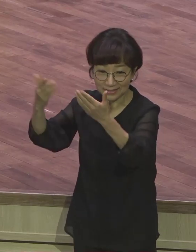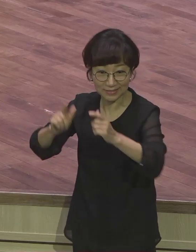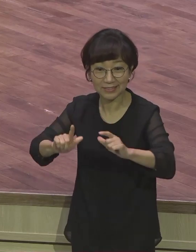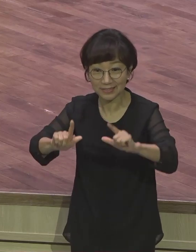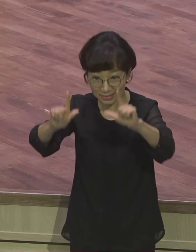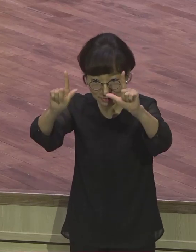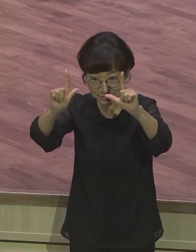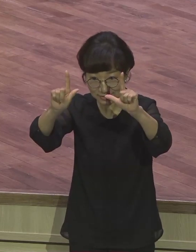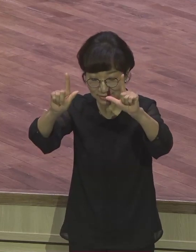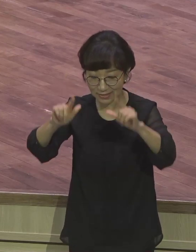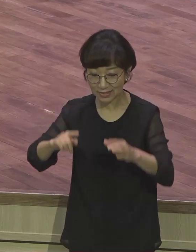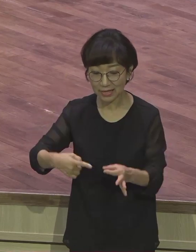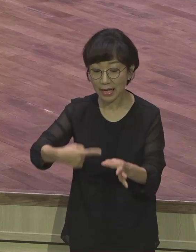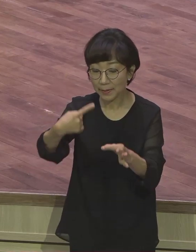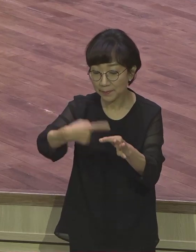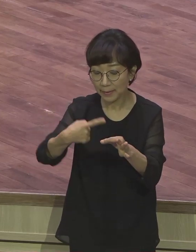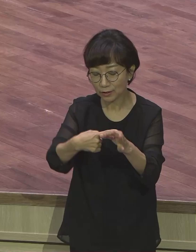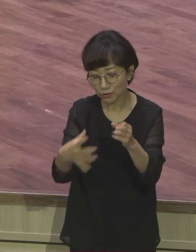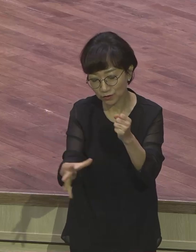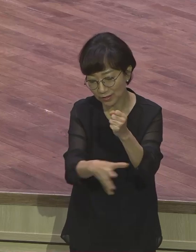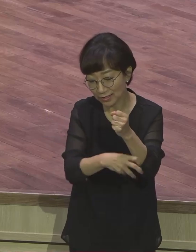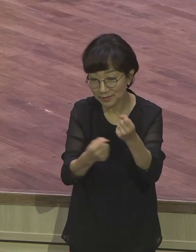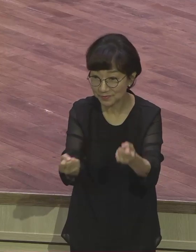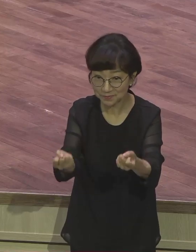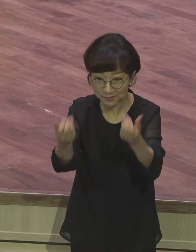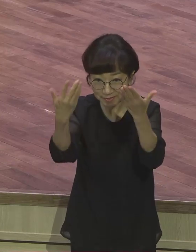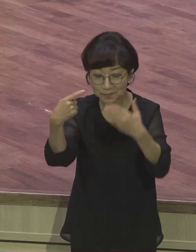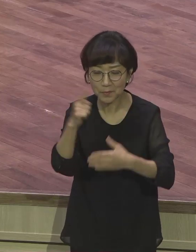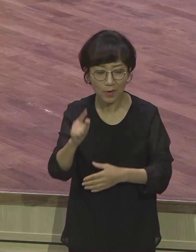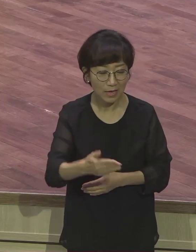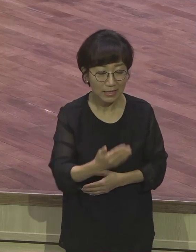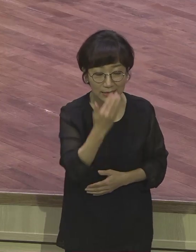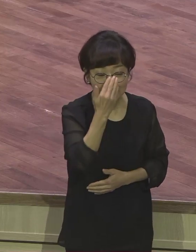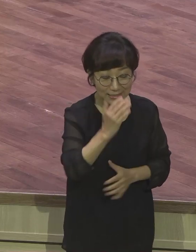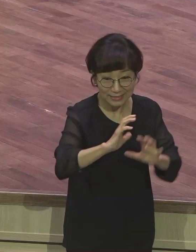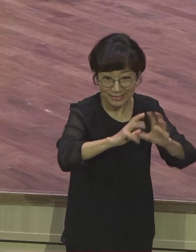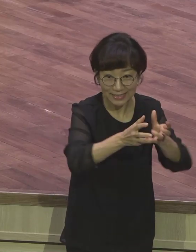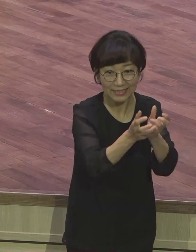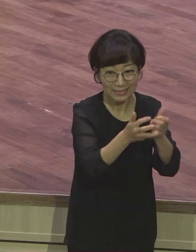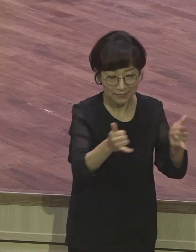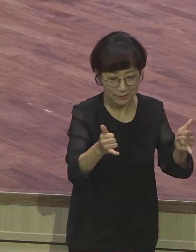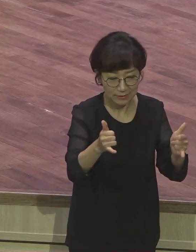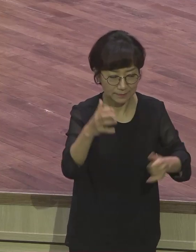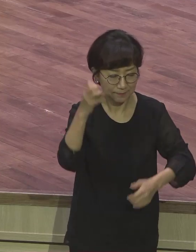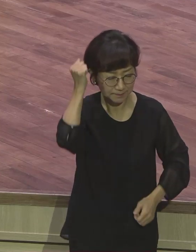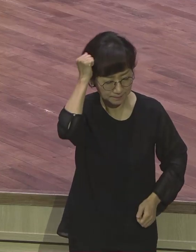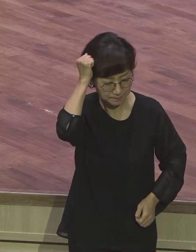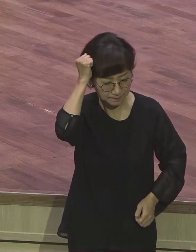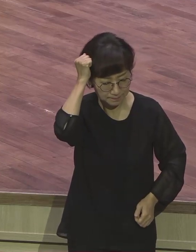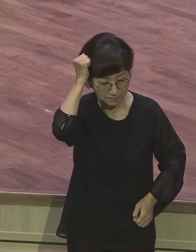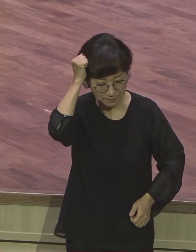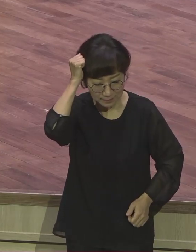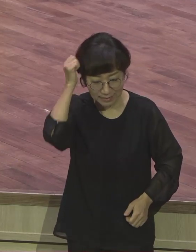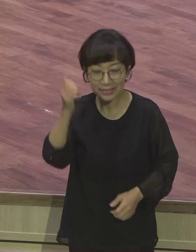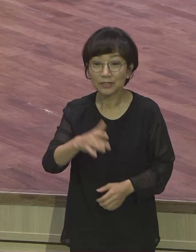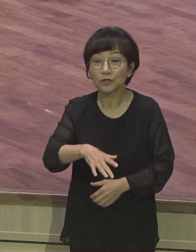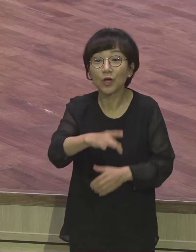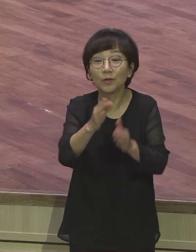맥주감사주일은 이스라엘 백성들이 맥주절로 지킨 것으로 유래됩니다. 출혁기 23장